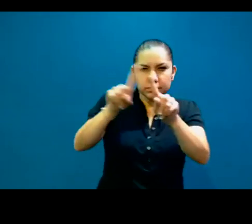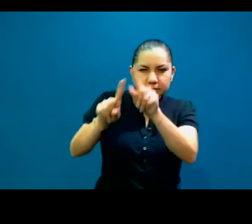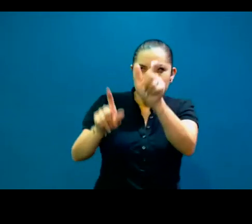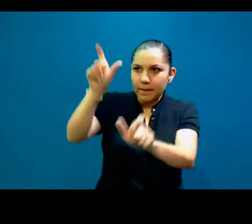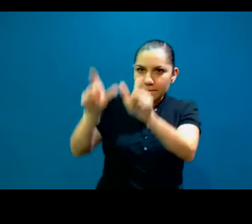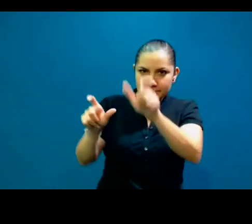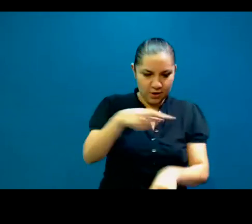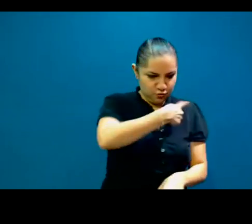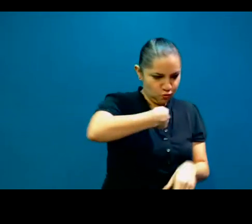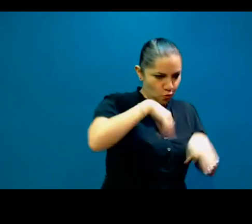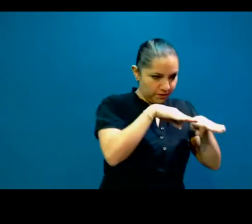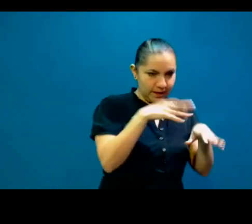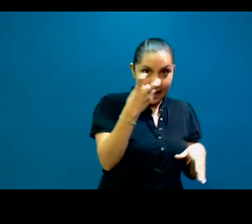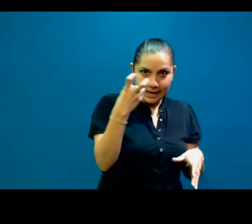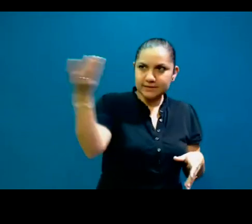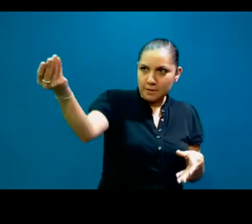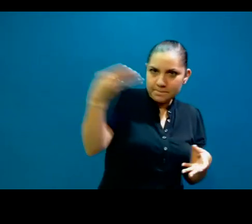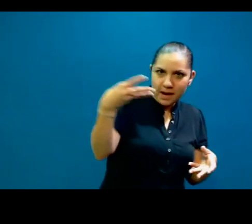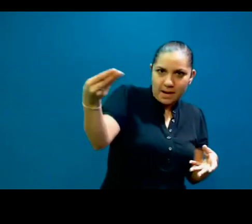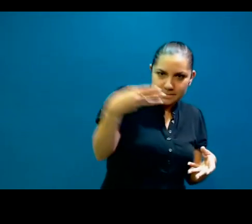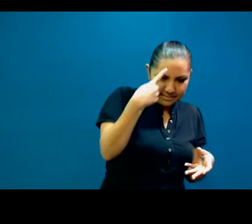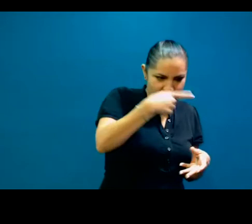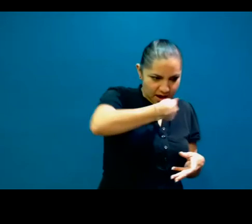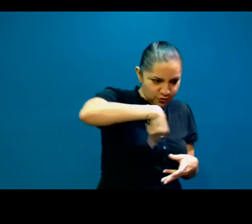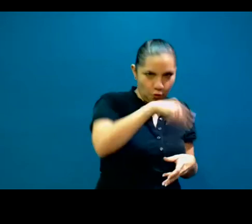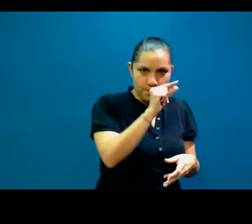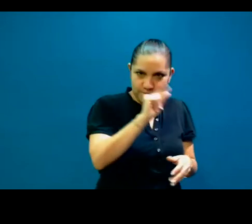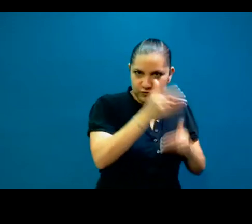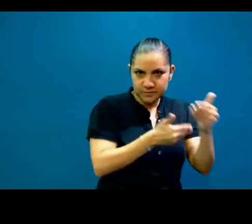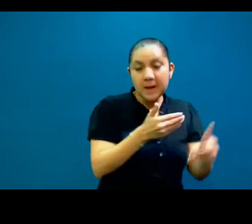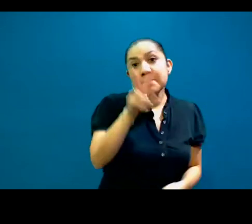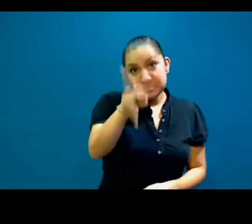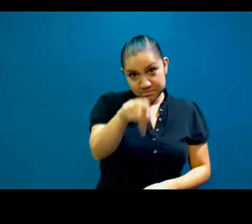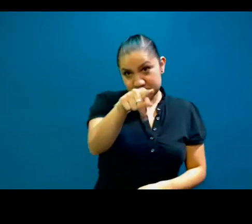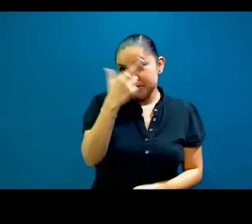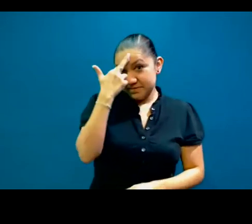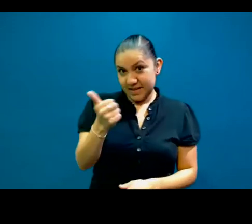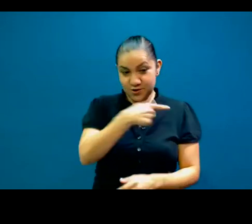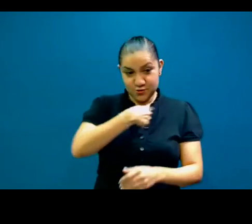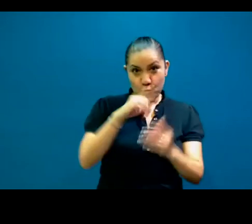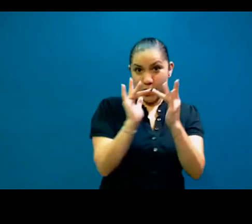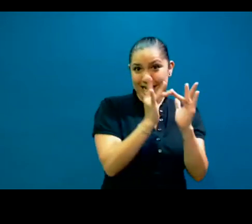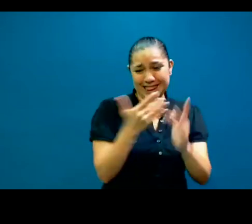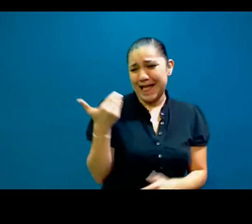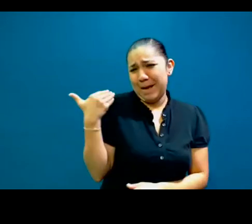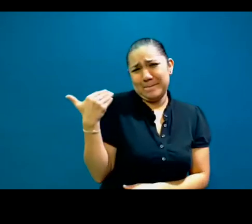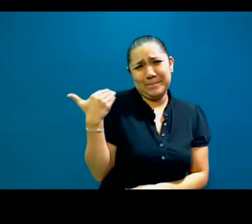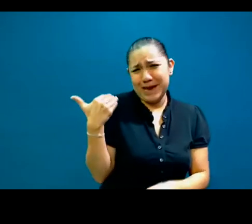Y sí, efectivamente, somos una red de reciente formación. Acabamos de salir hace,